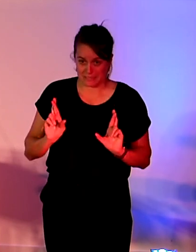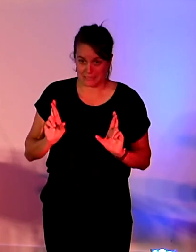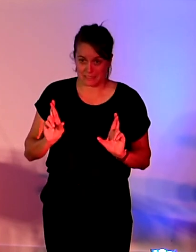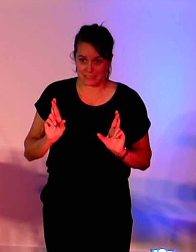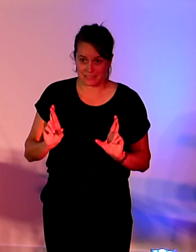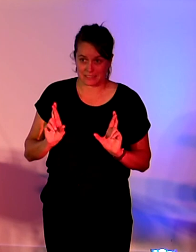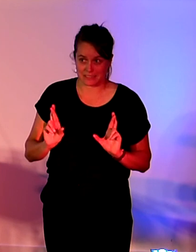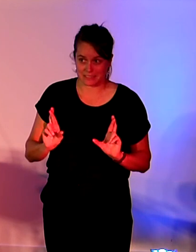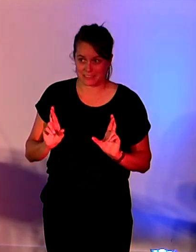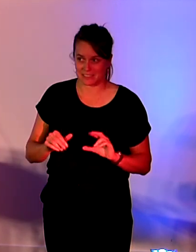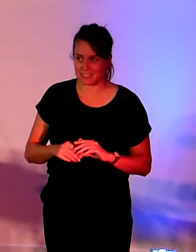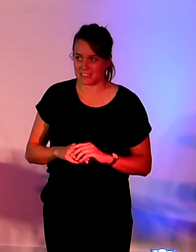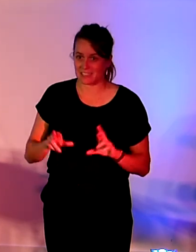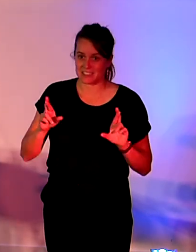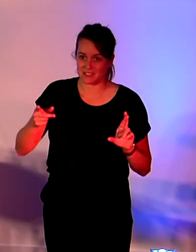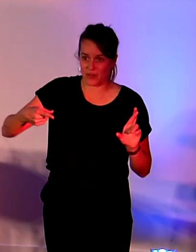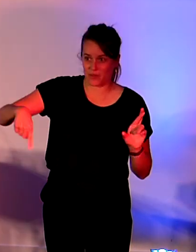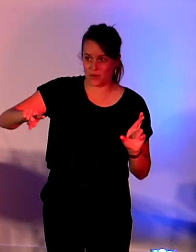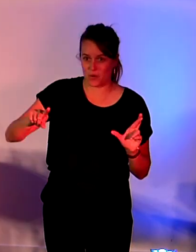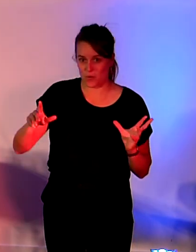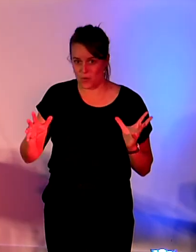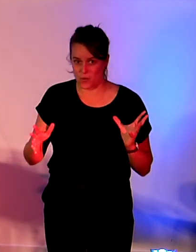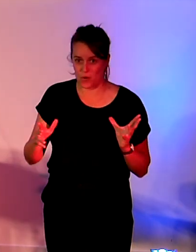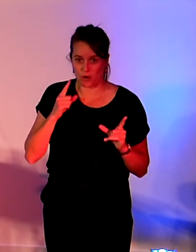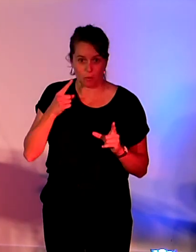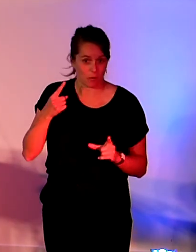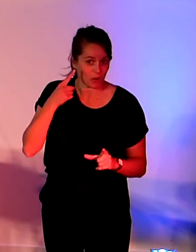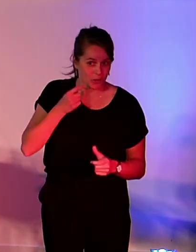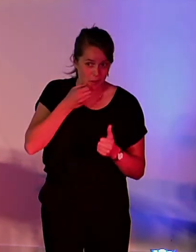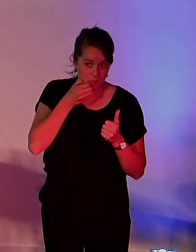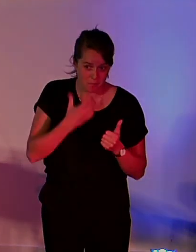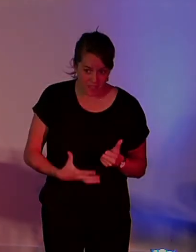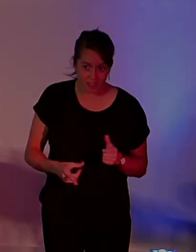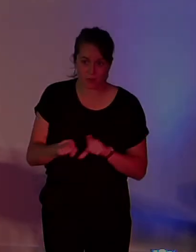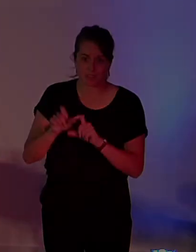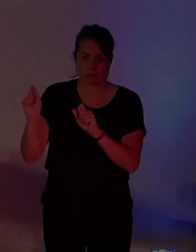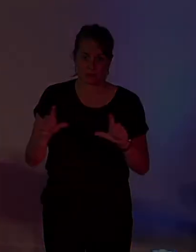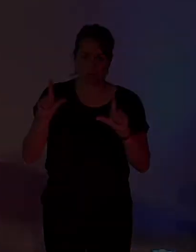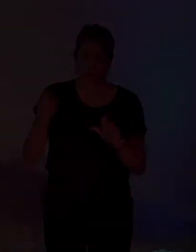vous avez pu bien m'entendre et voir les diapos.